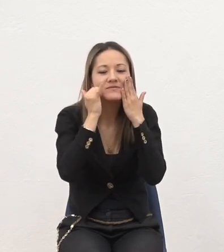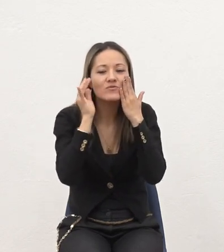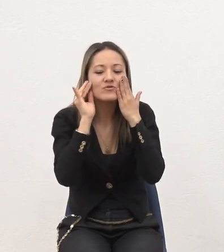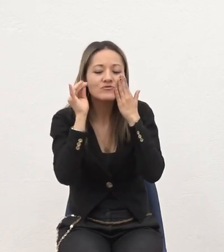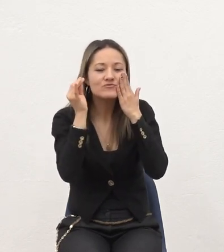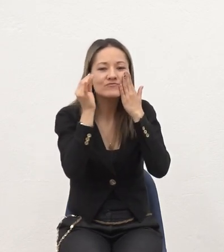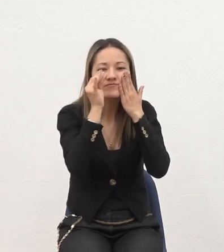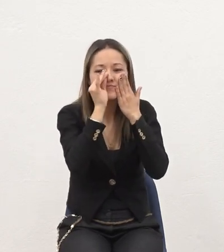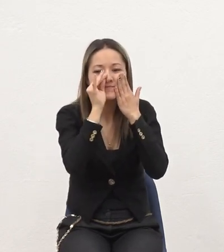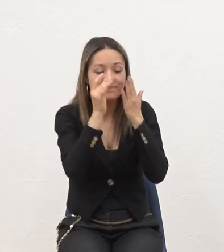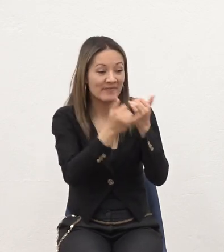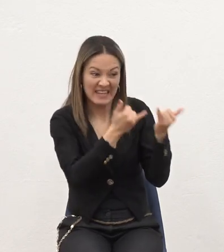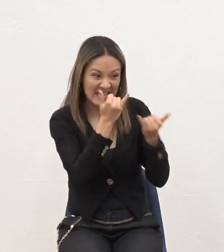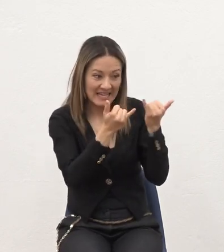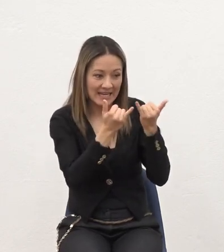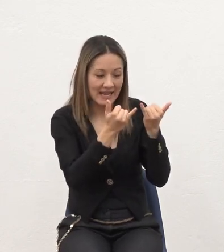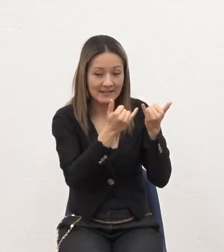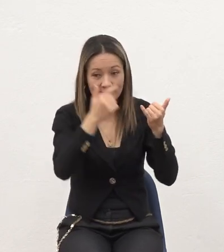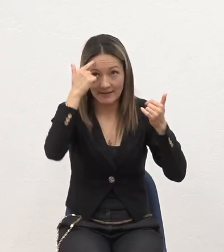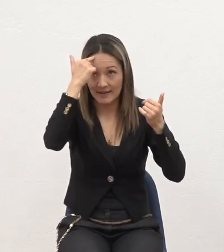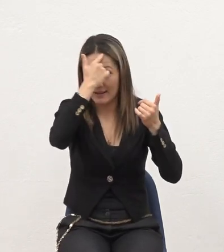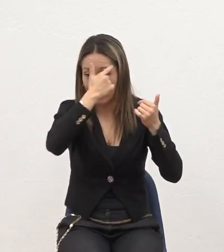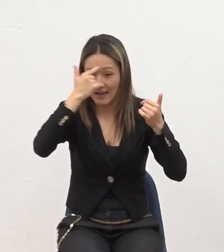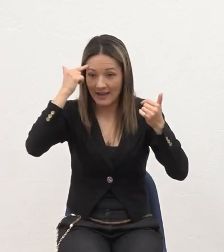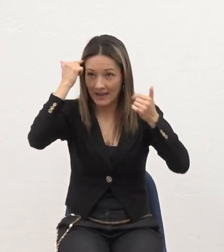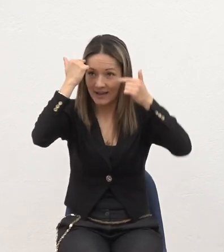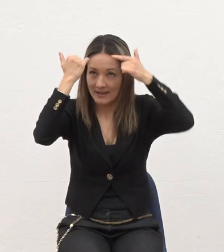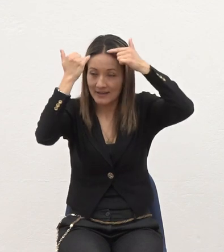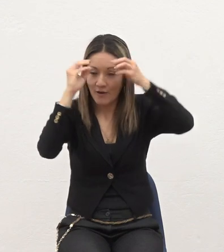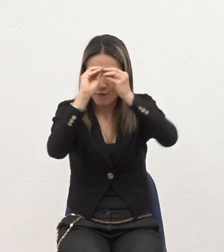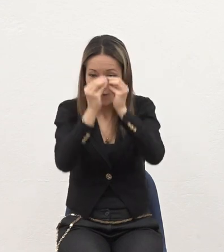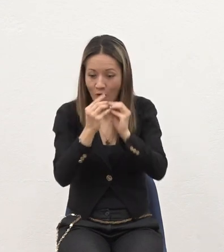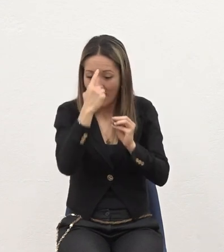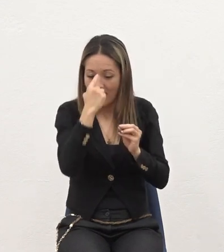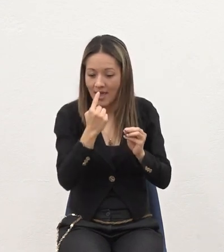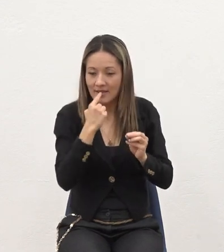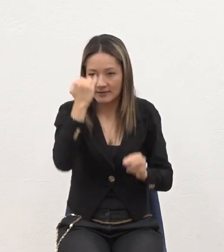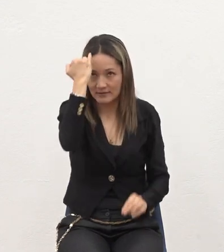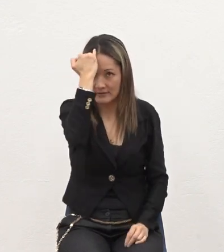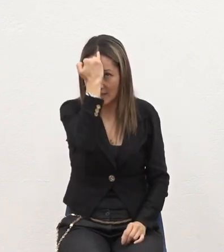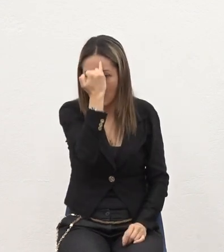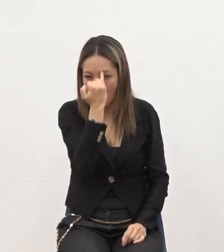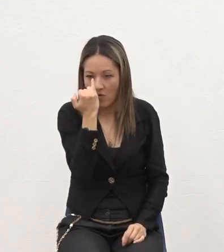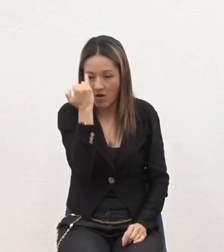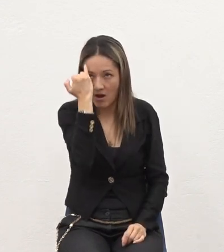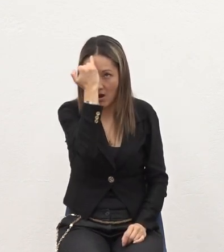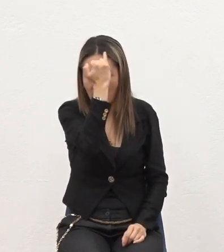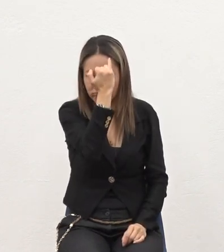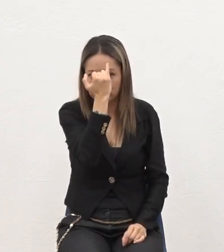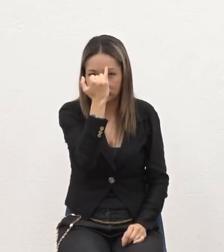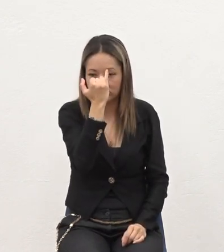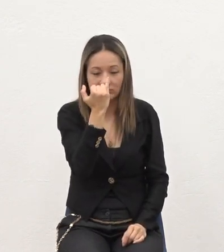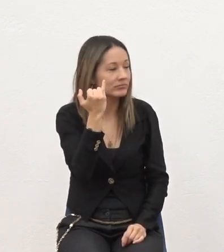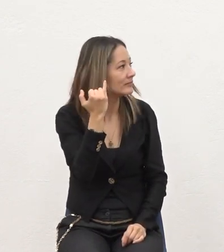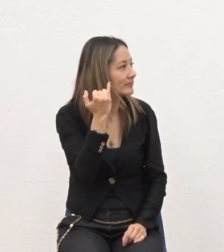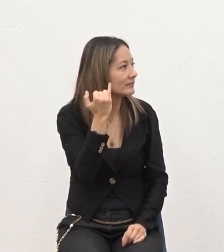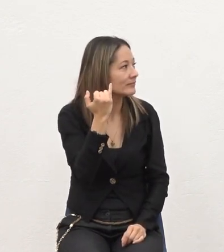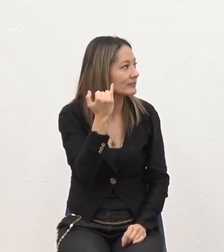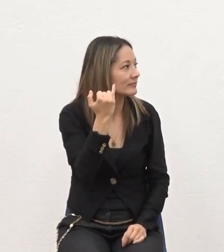Vamos a dibujar En la frente de la nariz La forma de la nariz Vamos a jalarla O sea Queda comunicado La nariz